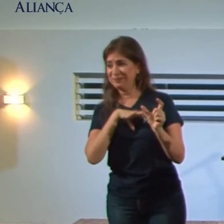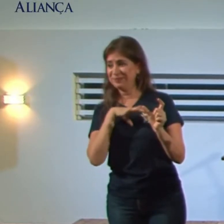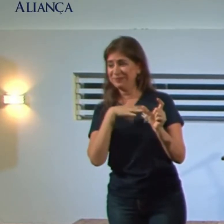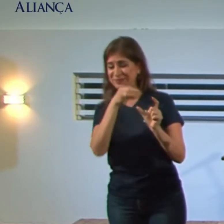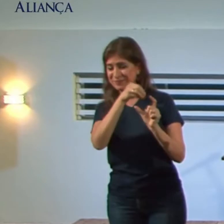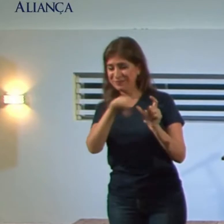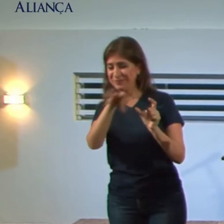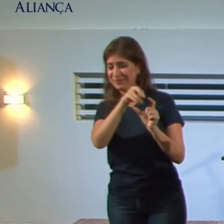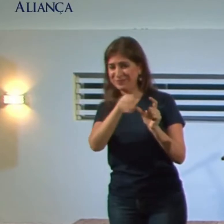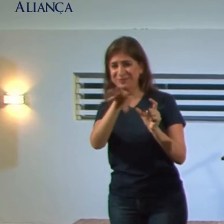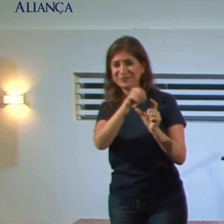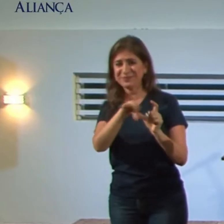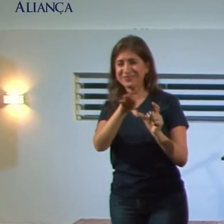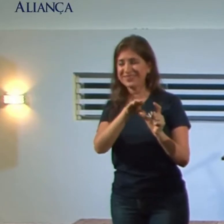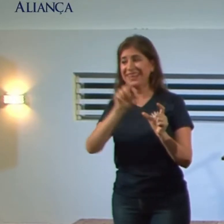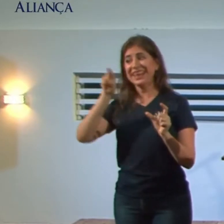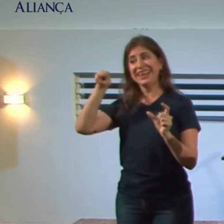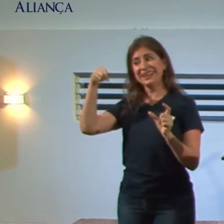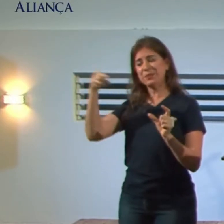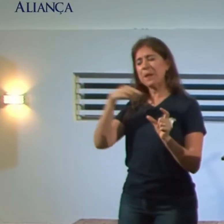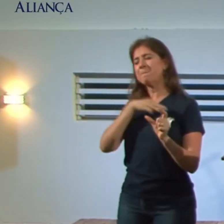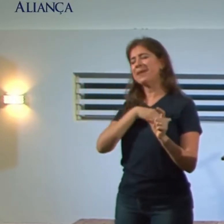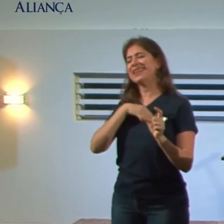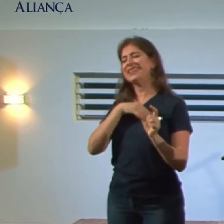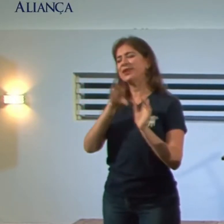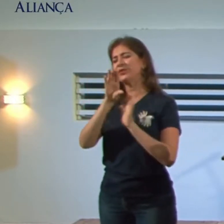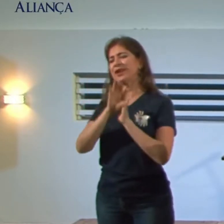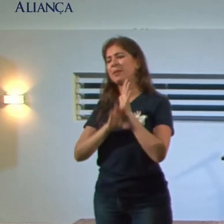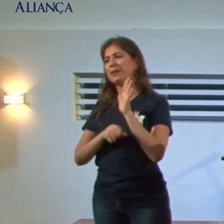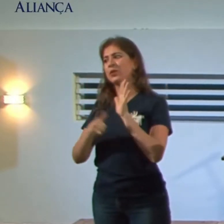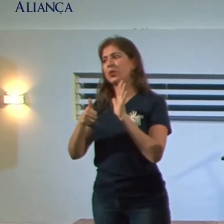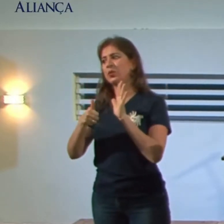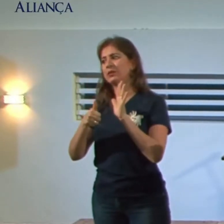Um dia vai ser Mateus capítulo 1, aquela genealogia.